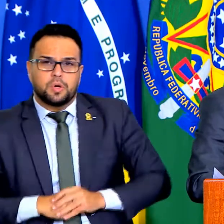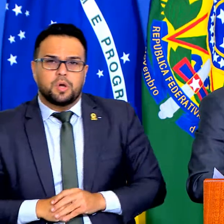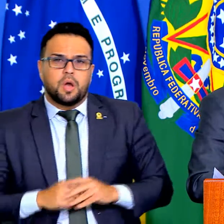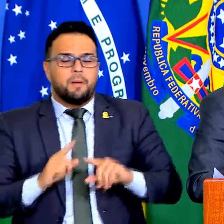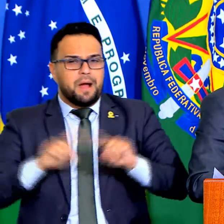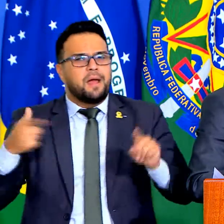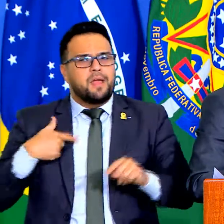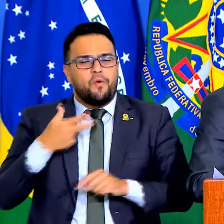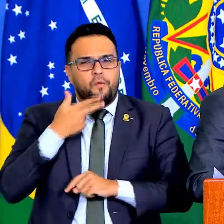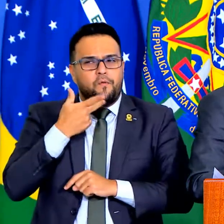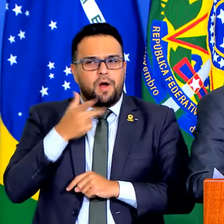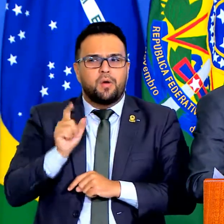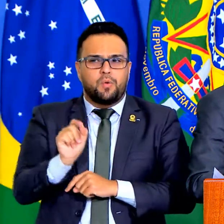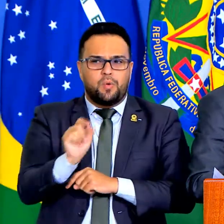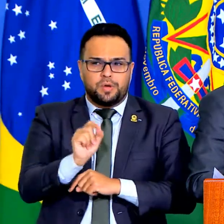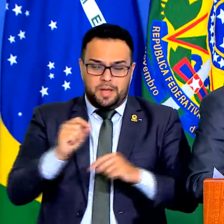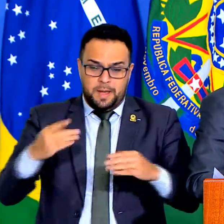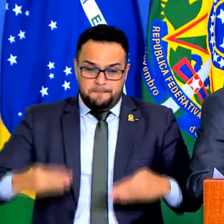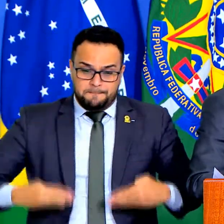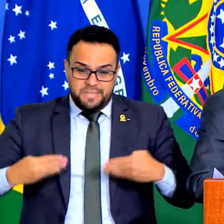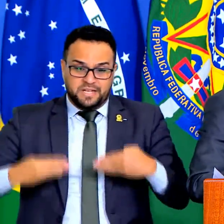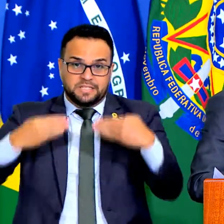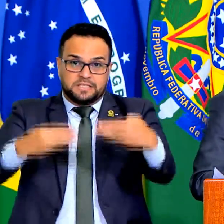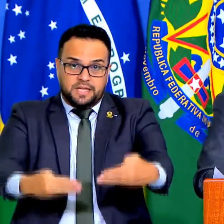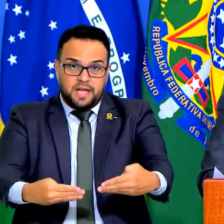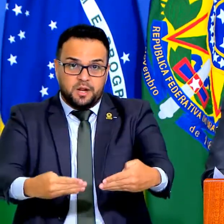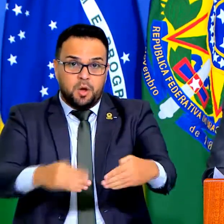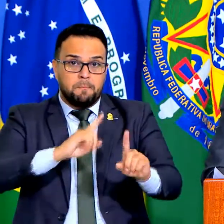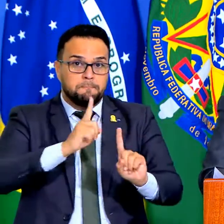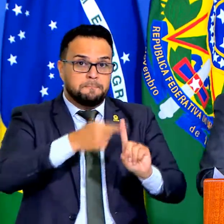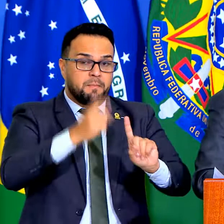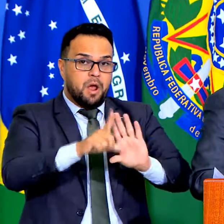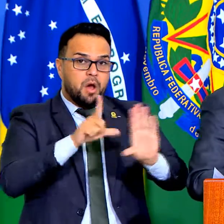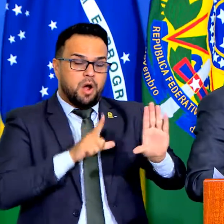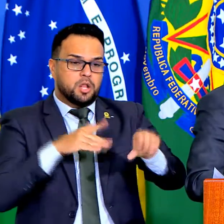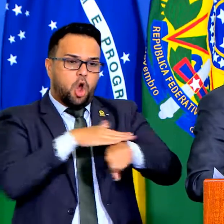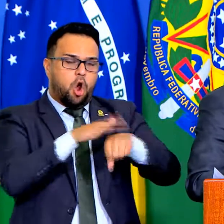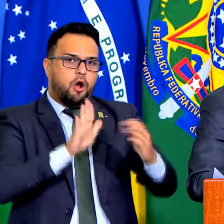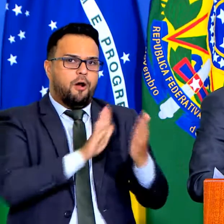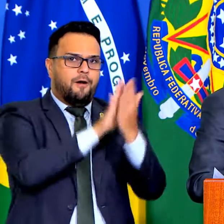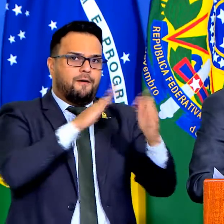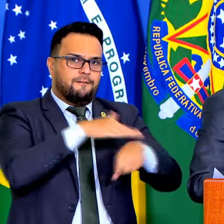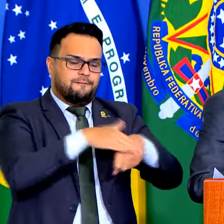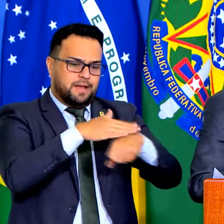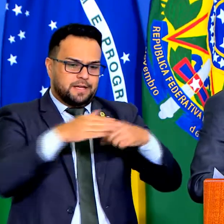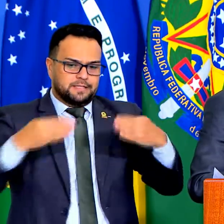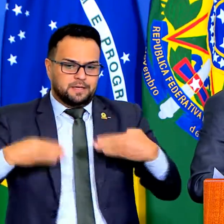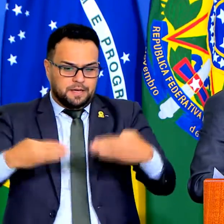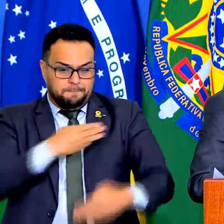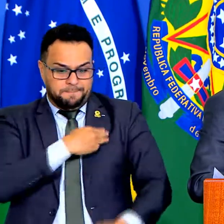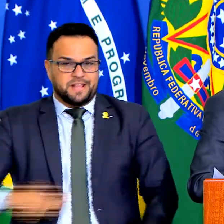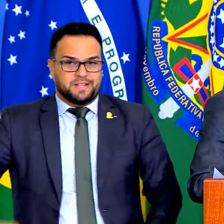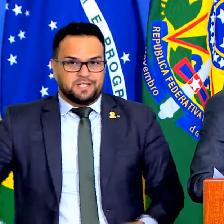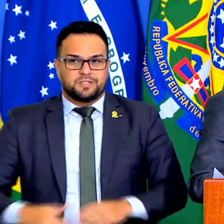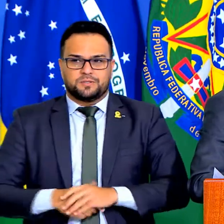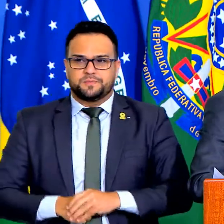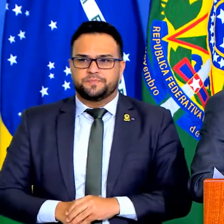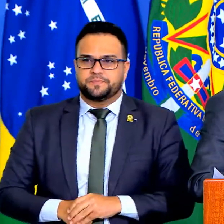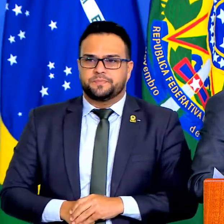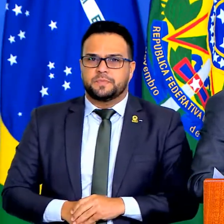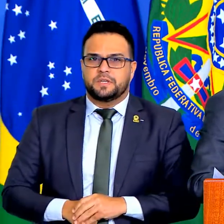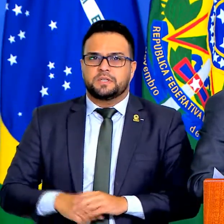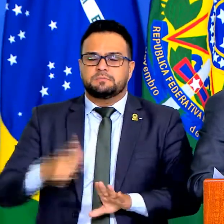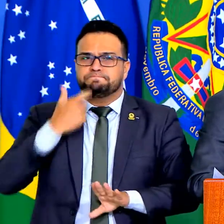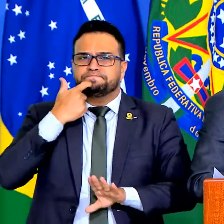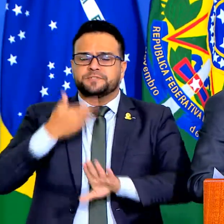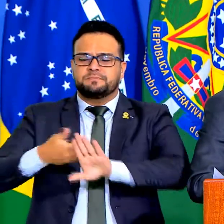do respectivo ministério depois de conversar com o ministro. Batemos o martelo agora, depois de alguns dias de conversa com o